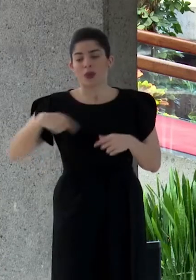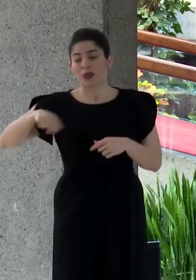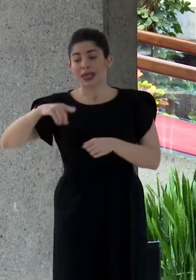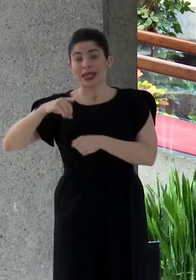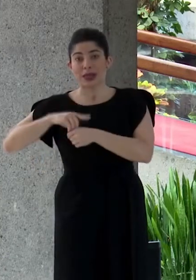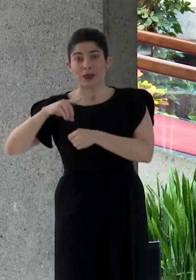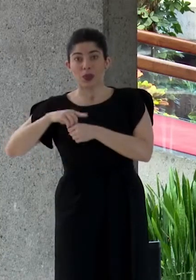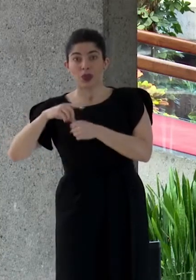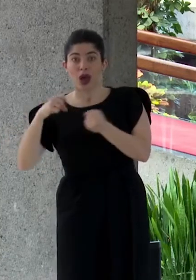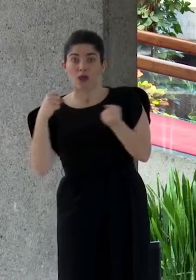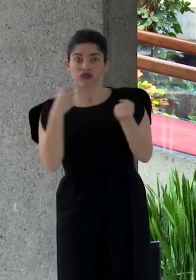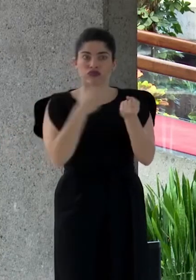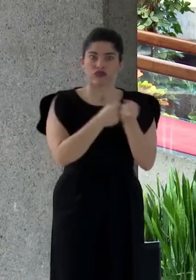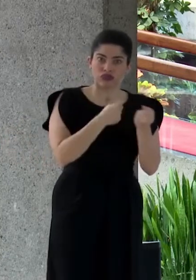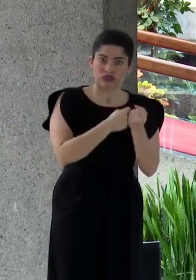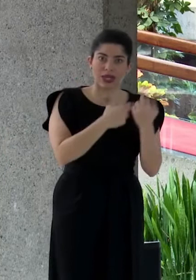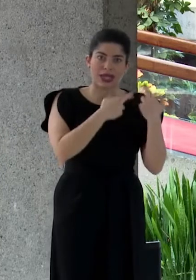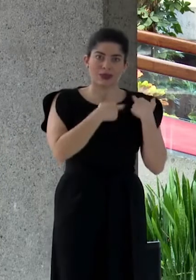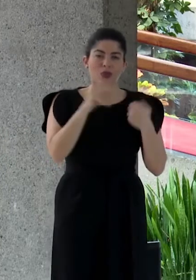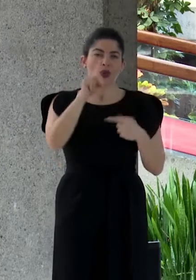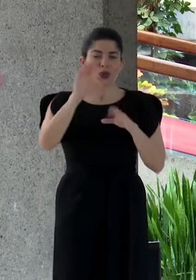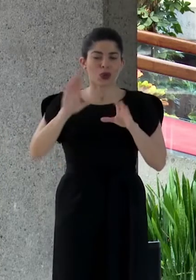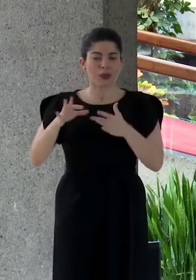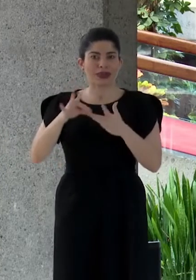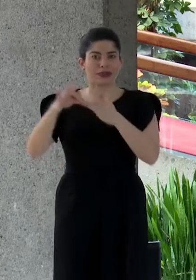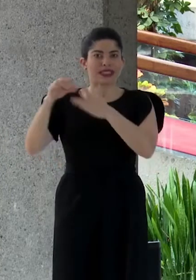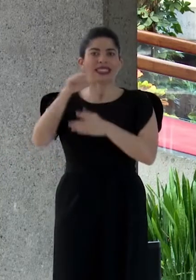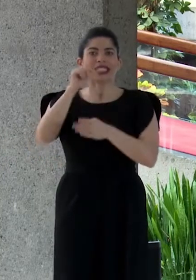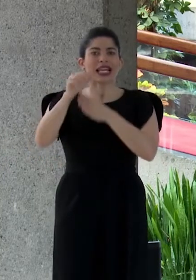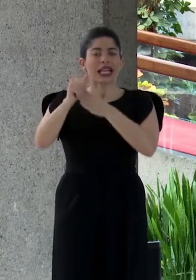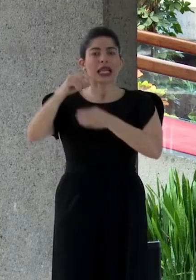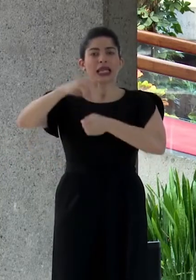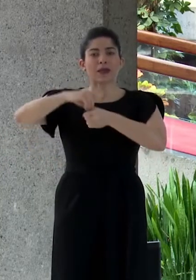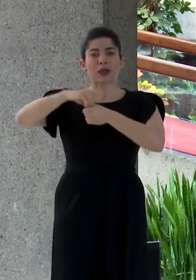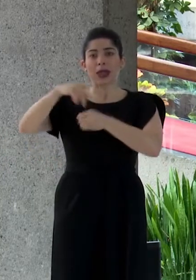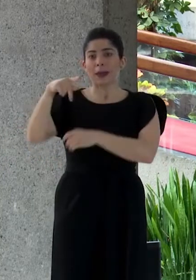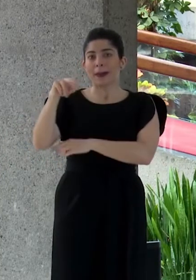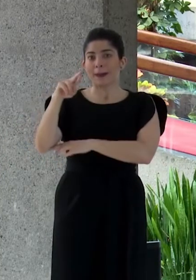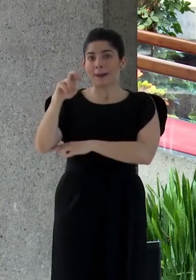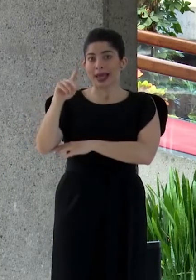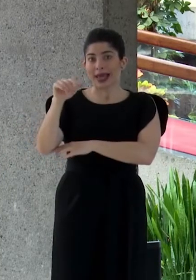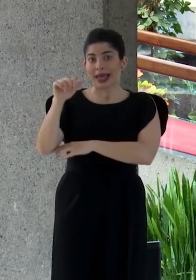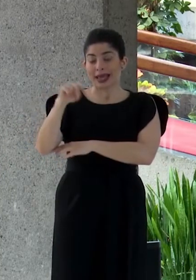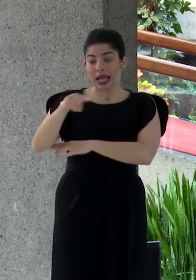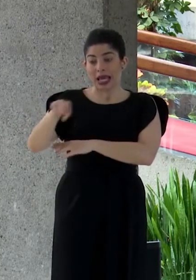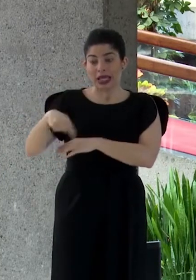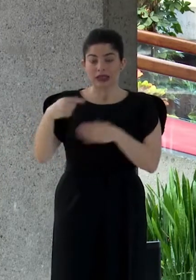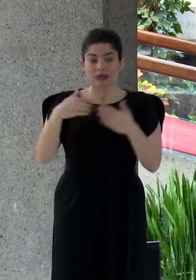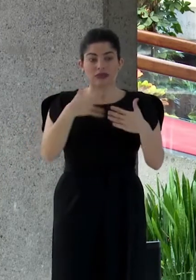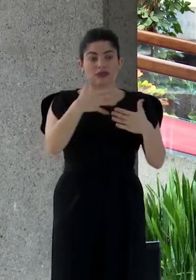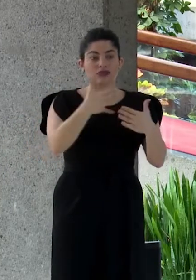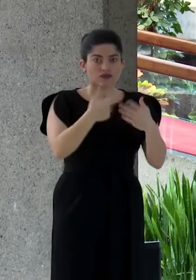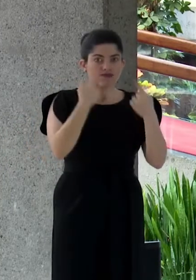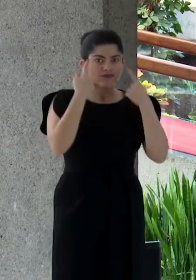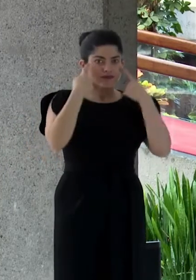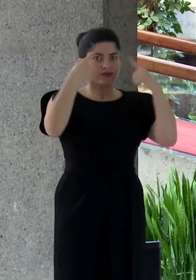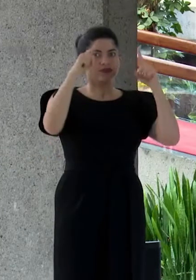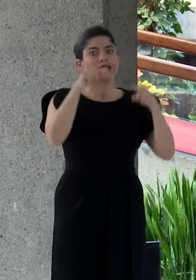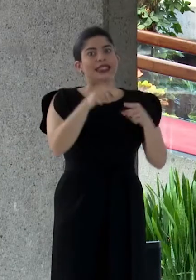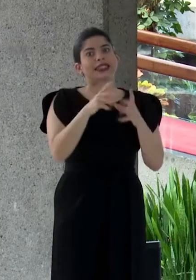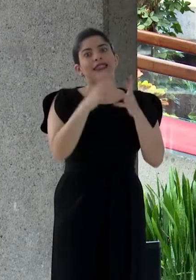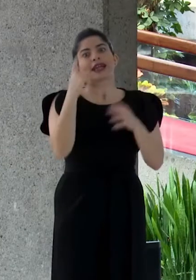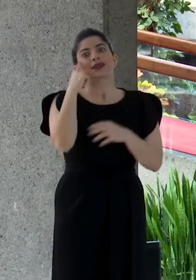diputados y los diputados en la Comisión Especial, liderados por el diputado Prendas, llevar a buen puerto este